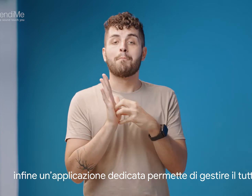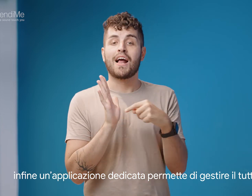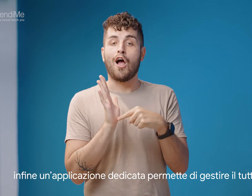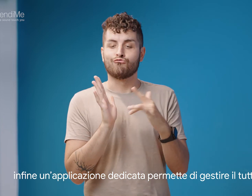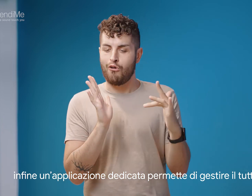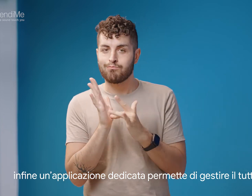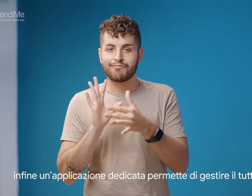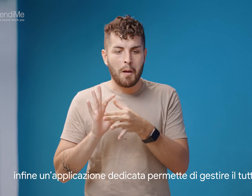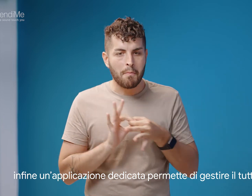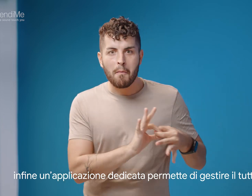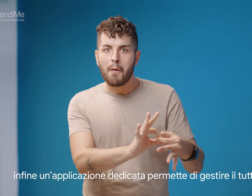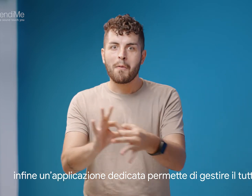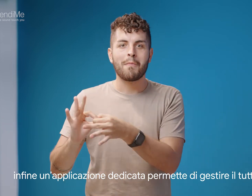dedicata permette di gestire il tutto.